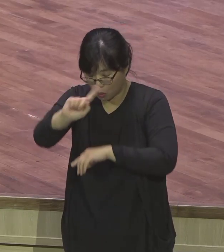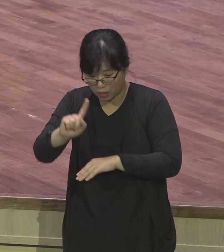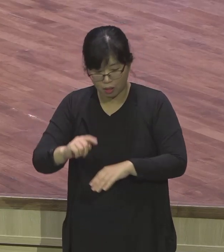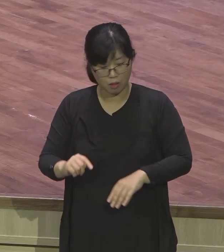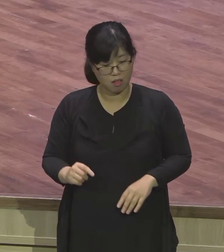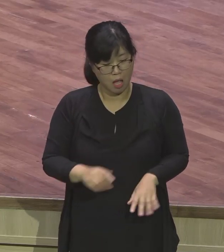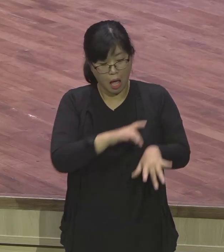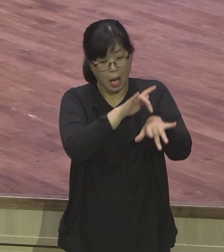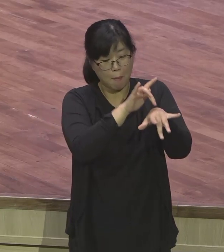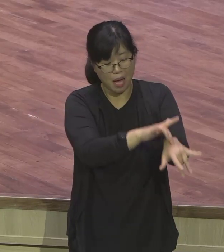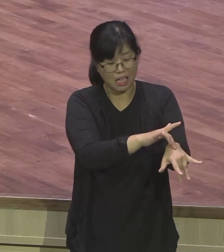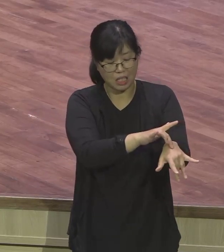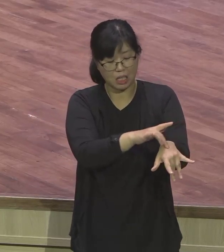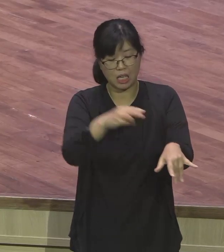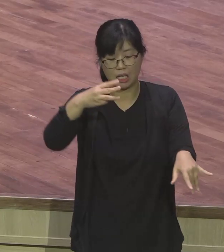마귀에게 틈을 주지 마라